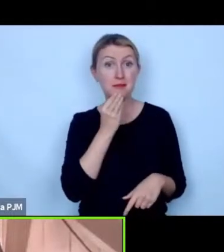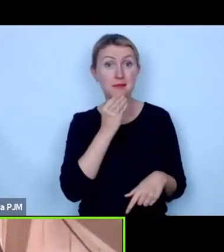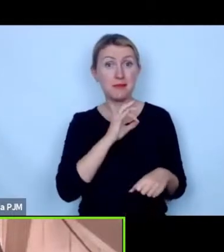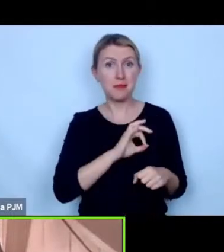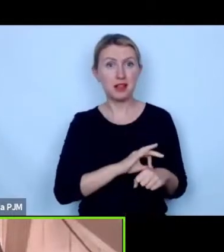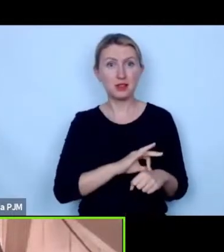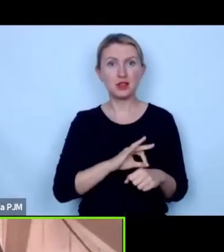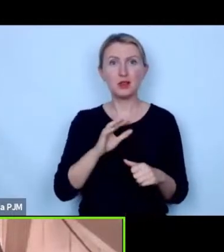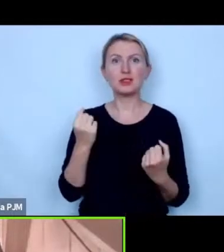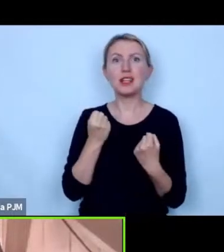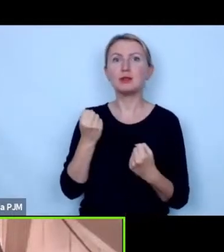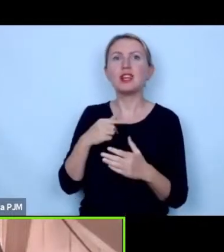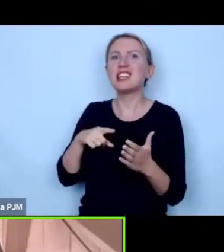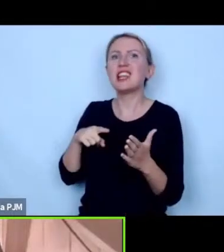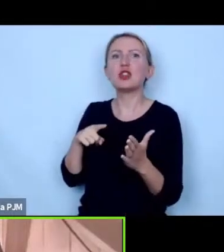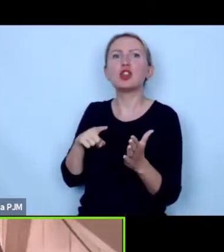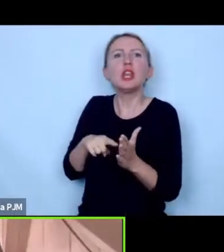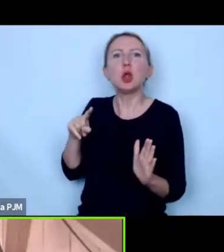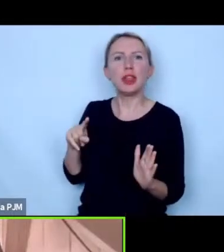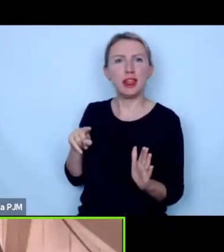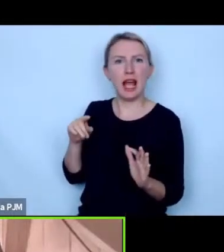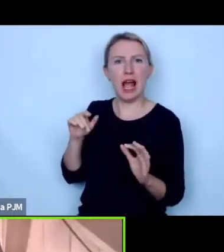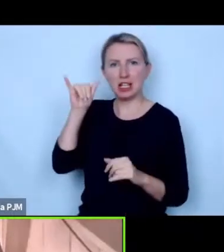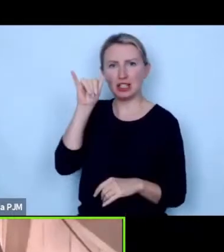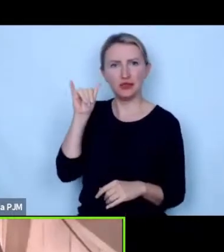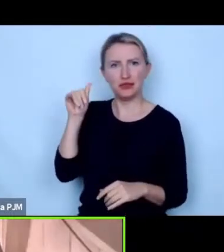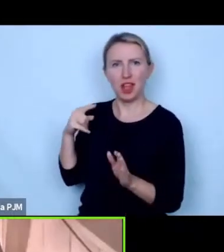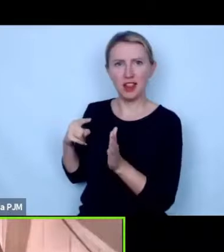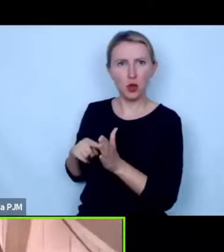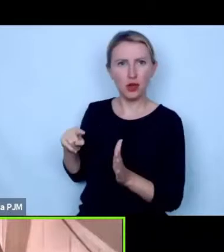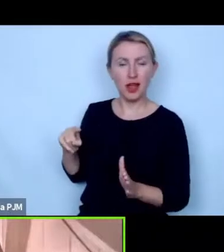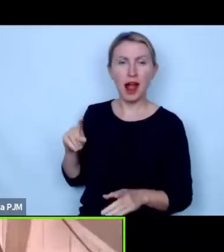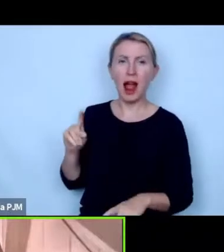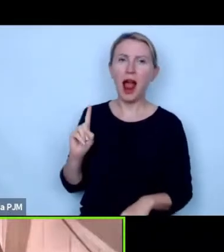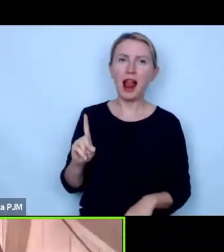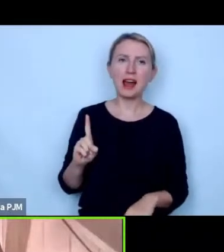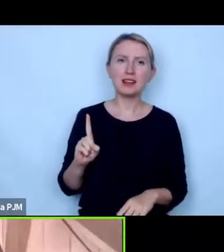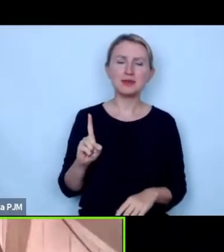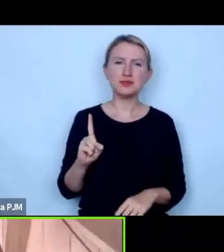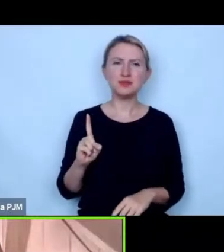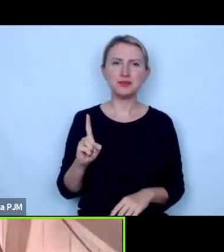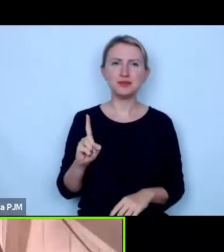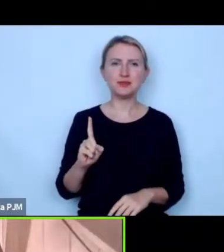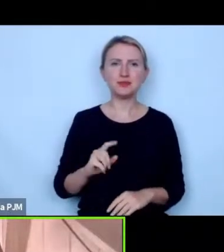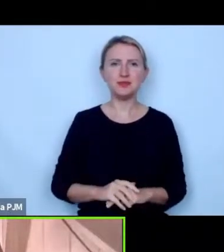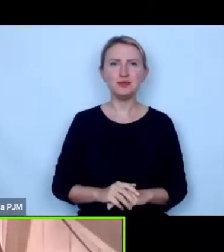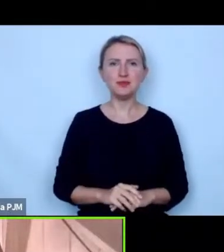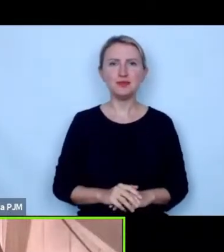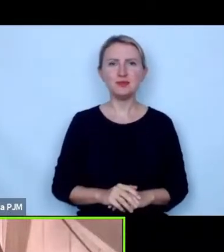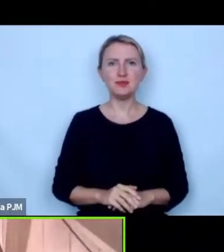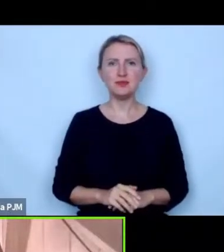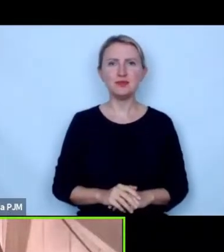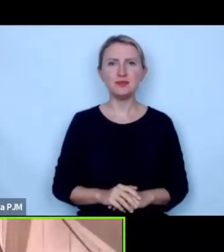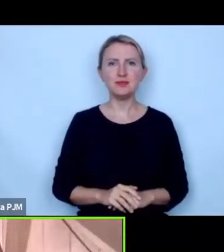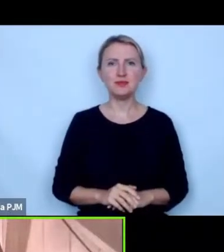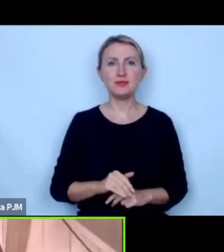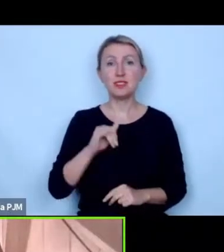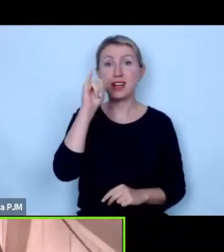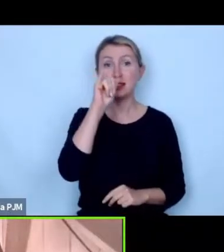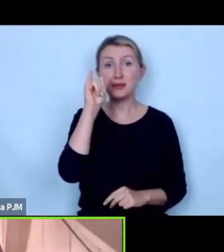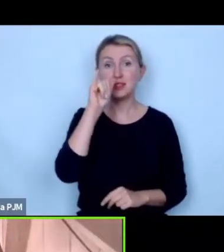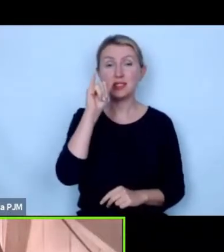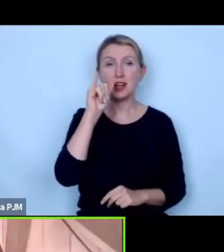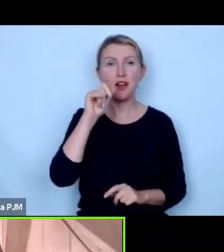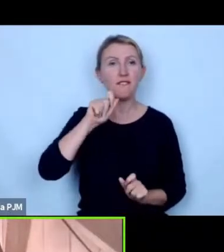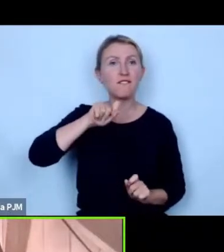dotykać tych starają się nie dotykać świn ale jakby świniaki same